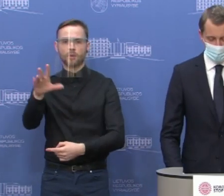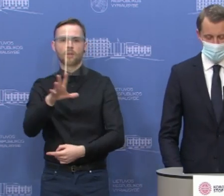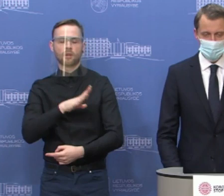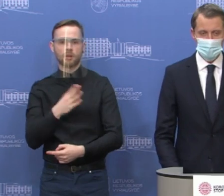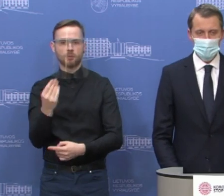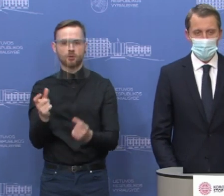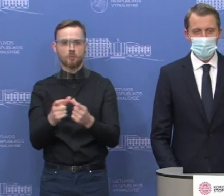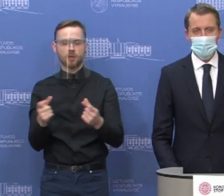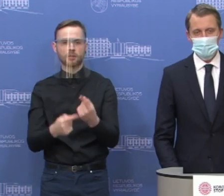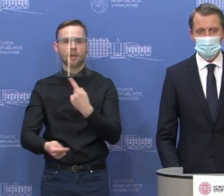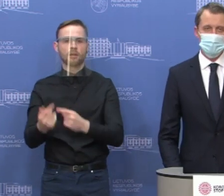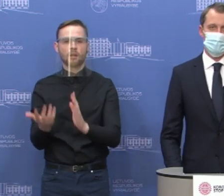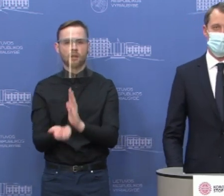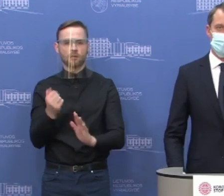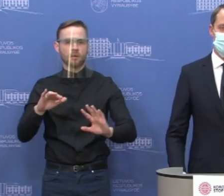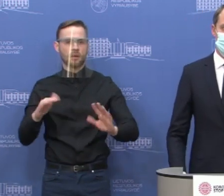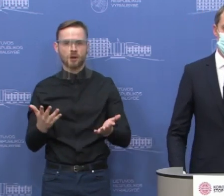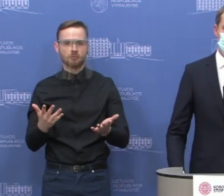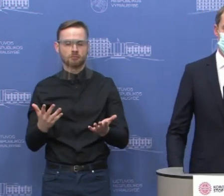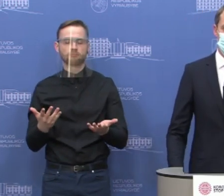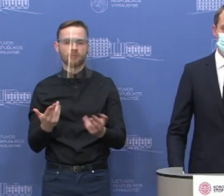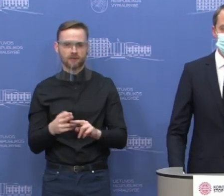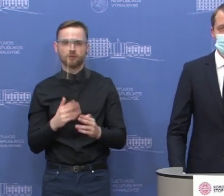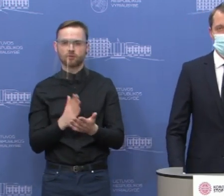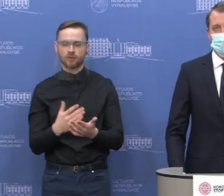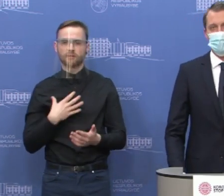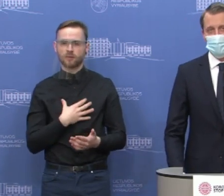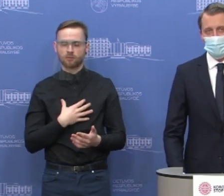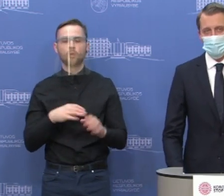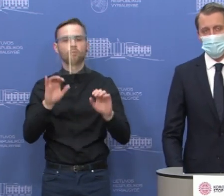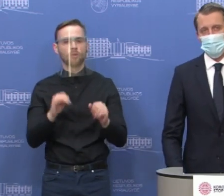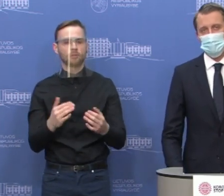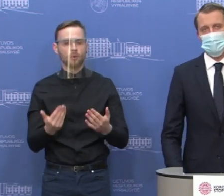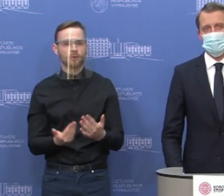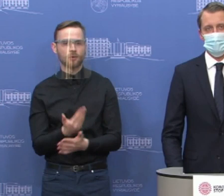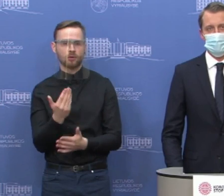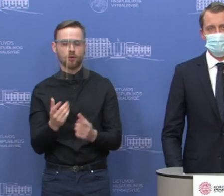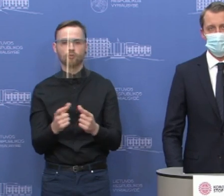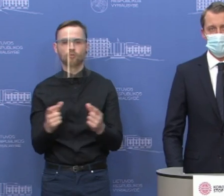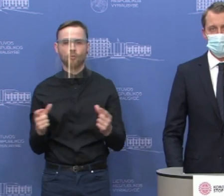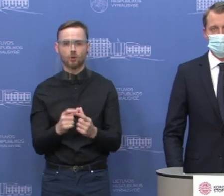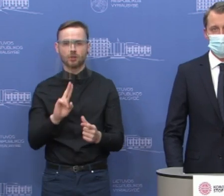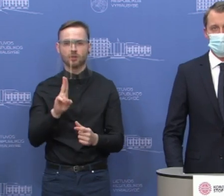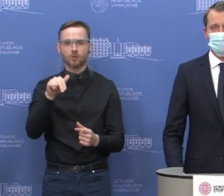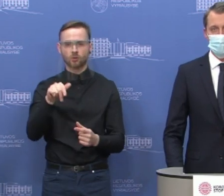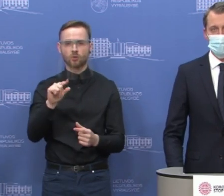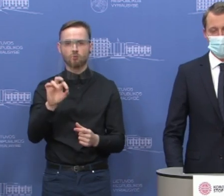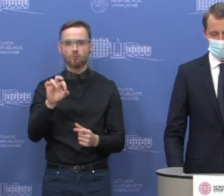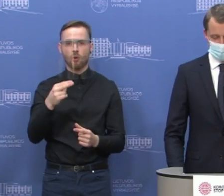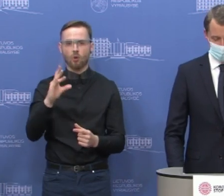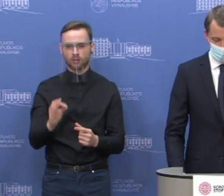primtas įstatymas, kuris leidžia užtikrinti kelionių kuponus, bet tokiu atveju, jeigu turistas